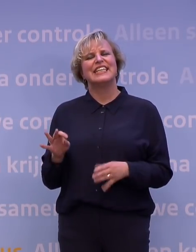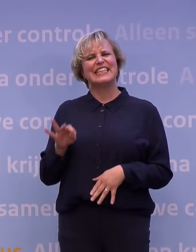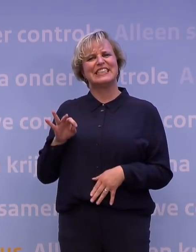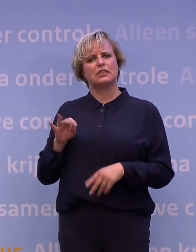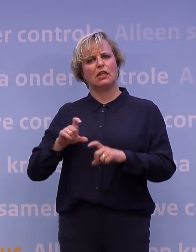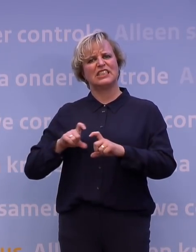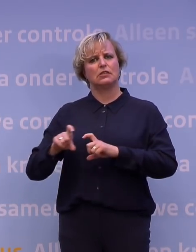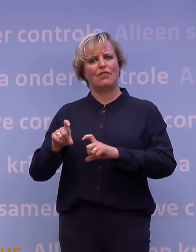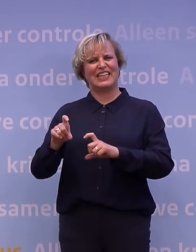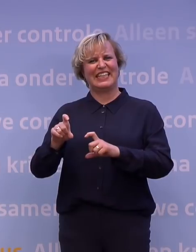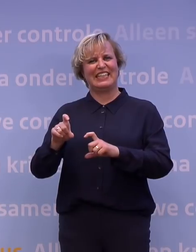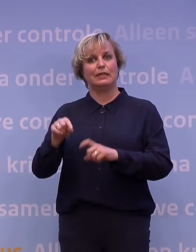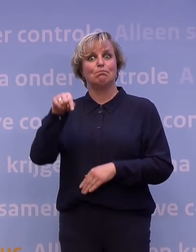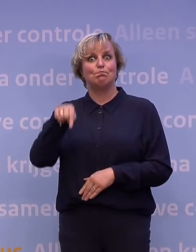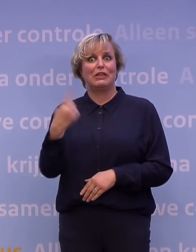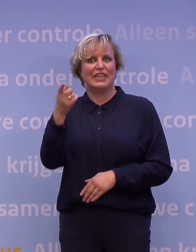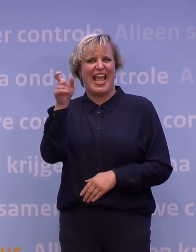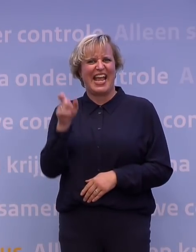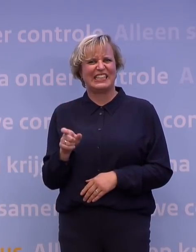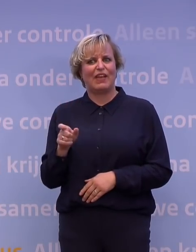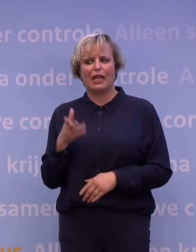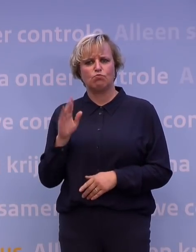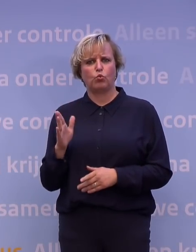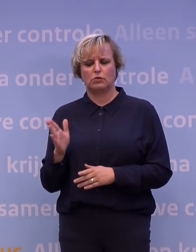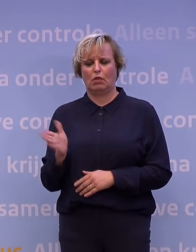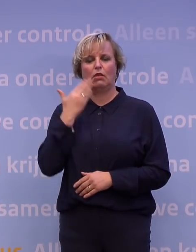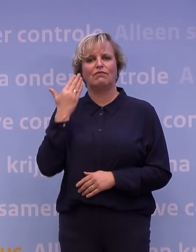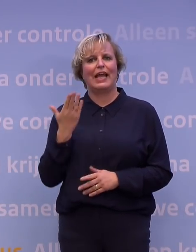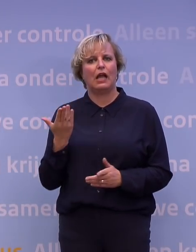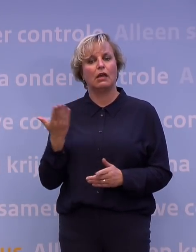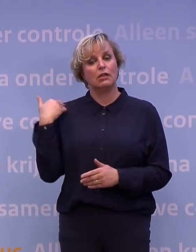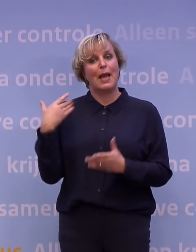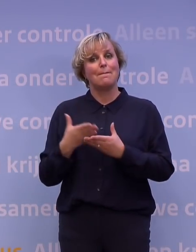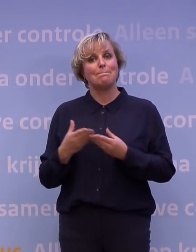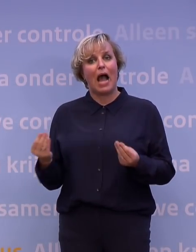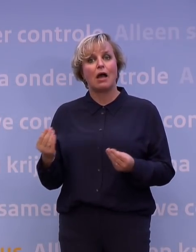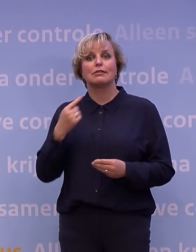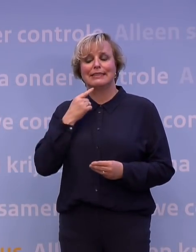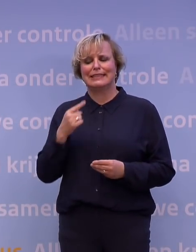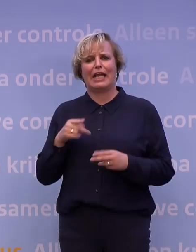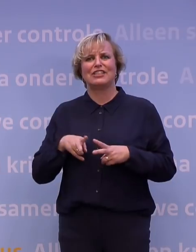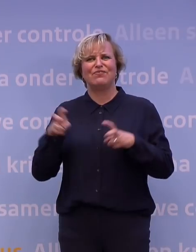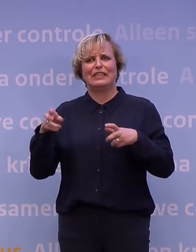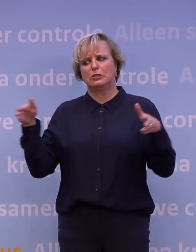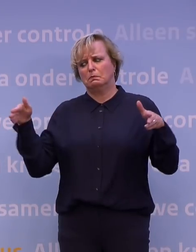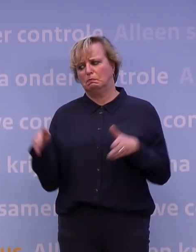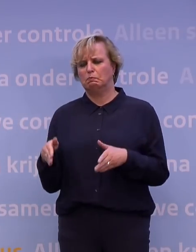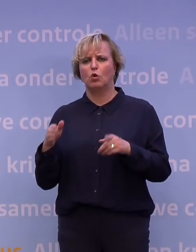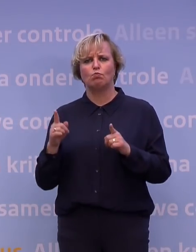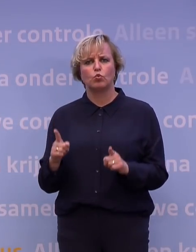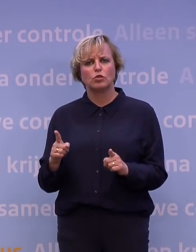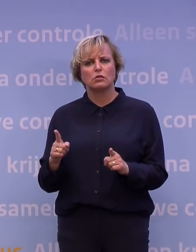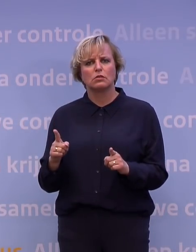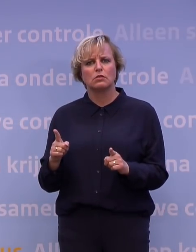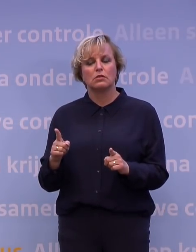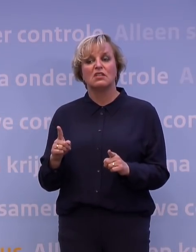strategie die al binnen een week weer moest worden verlaten. In maart was dat de strategie van het indammen van het virus. Eigenlijk in de tijd tussen de